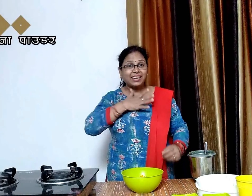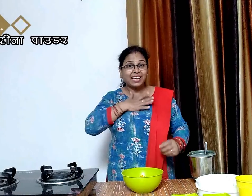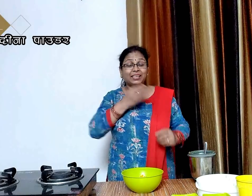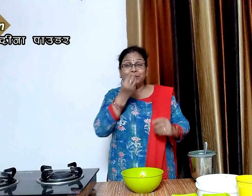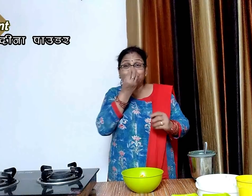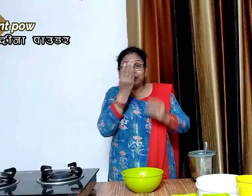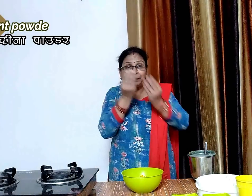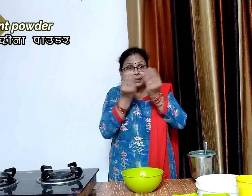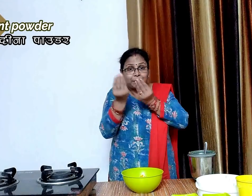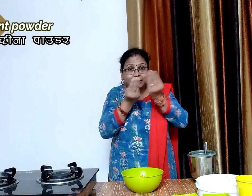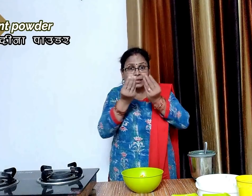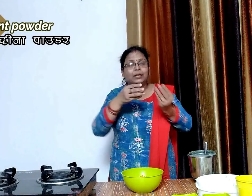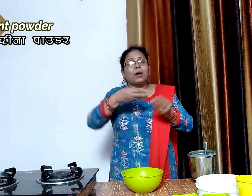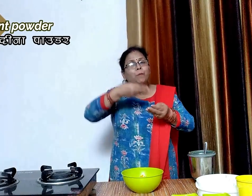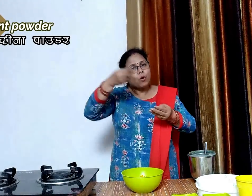आदा चमच पुदी ना पाउडर